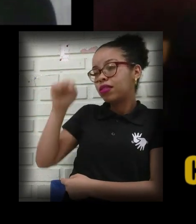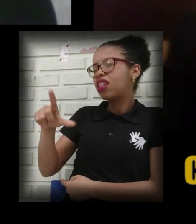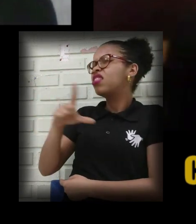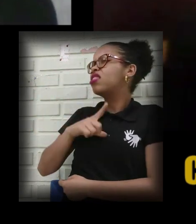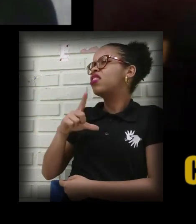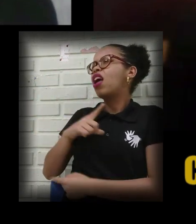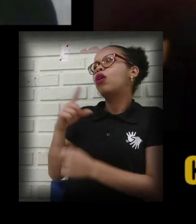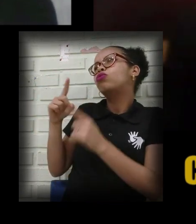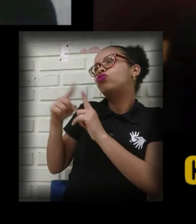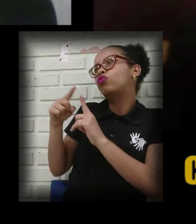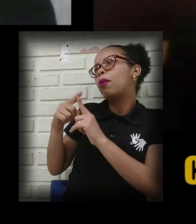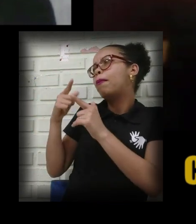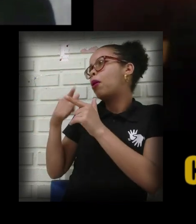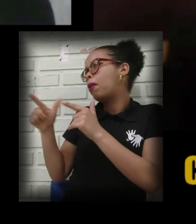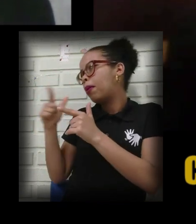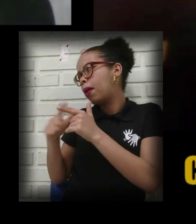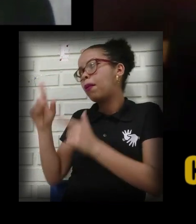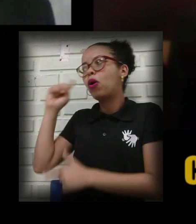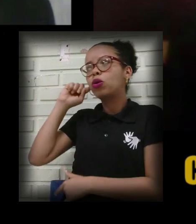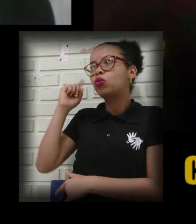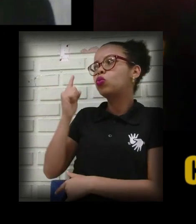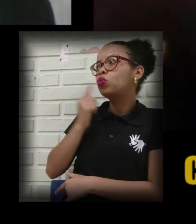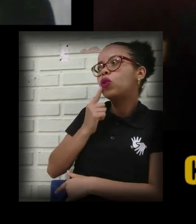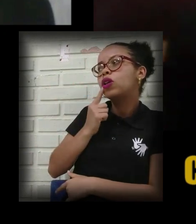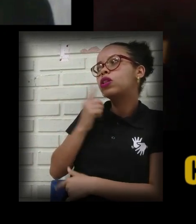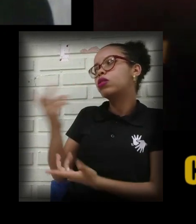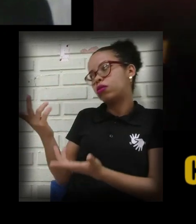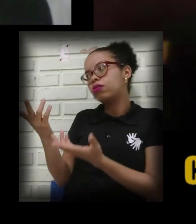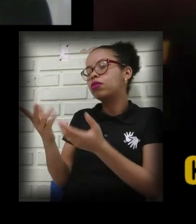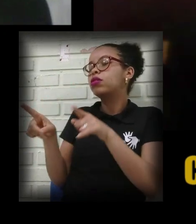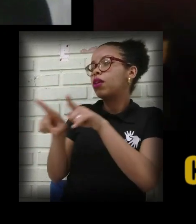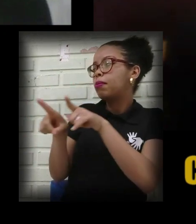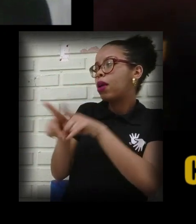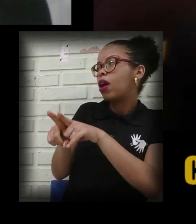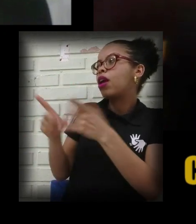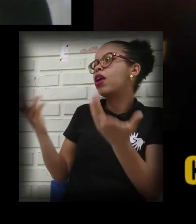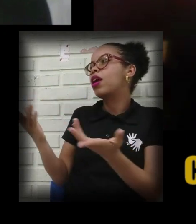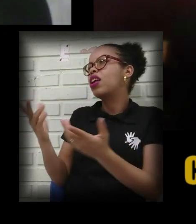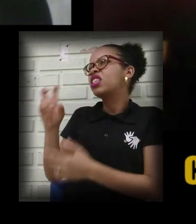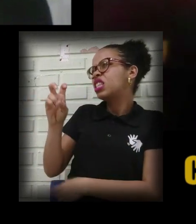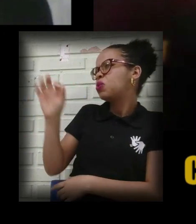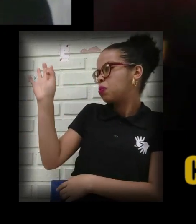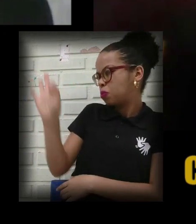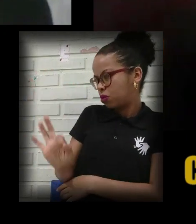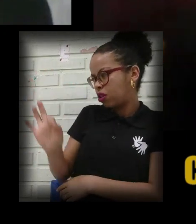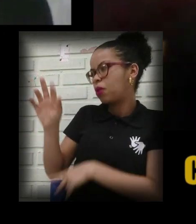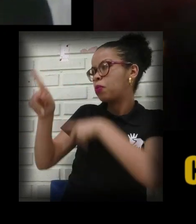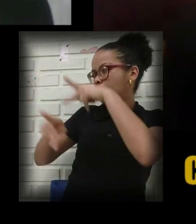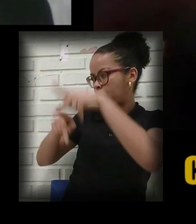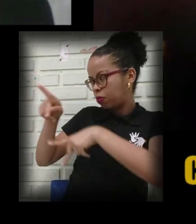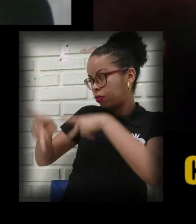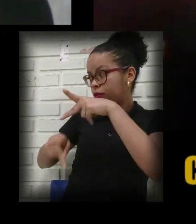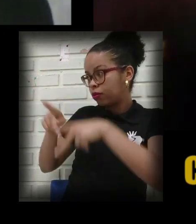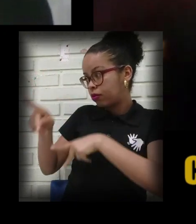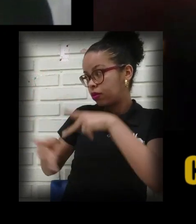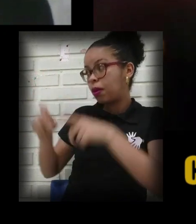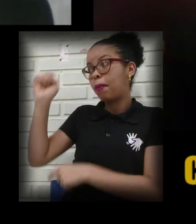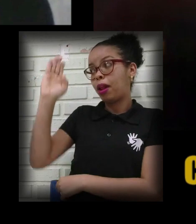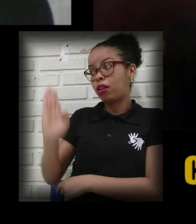problema de audição, ou seja, algum problema de surdez, ou seja, equivale a 5% da população brasileira,